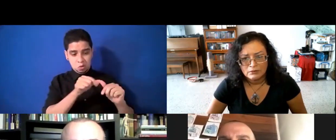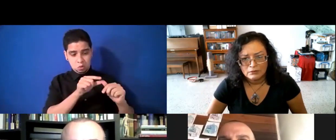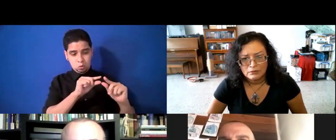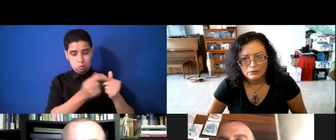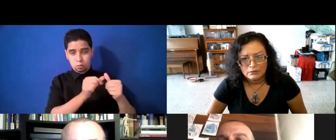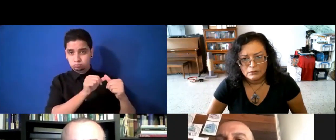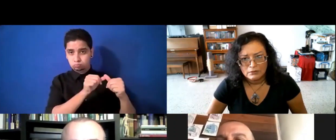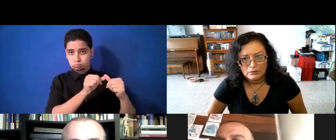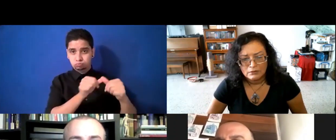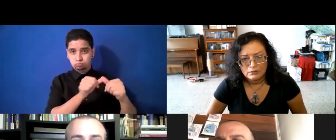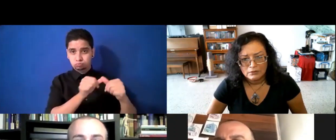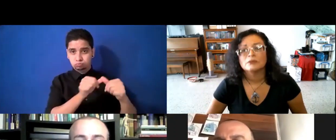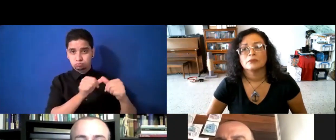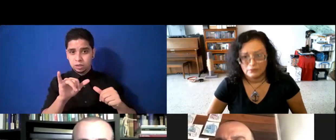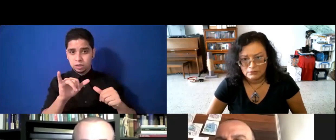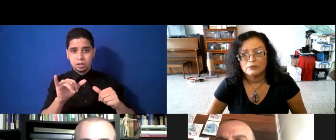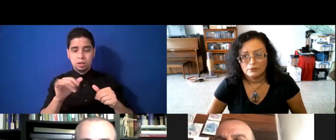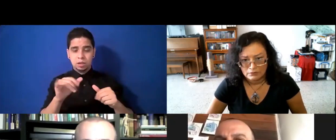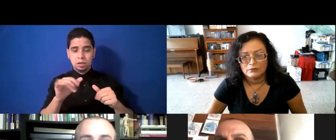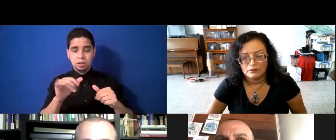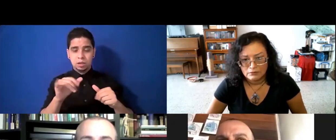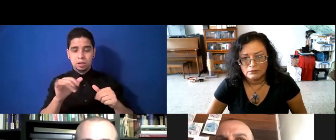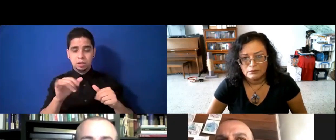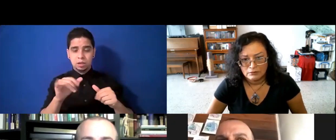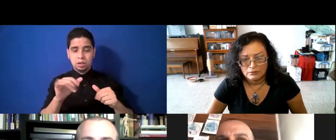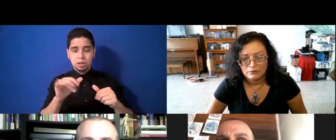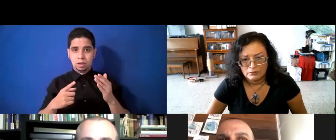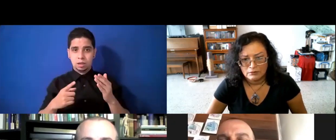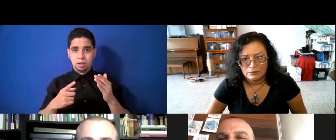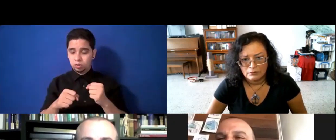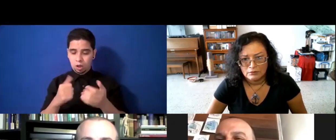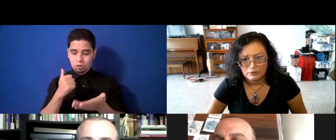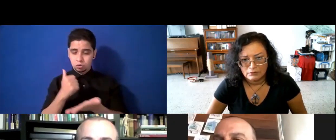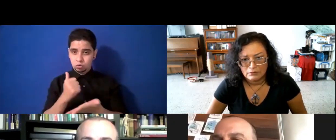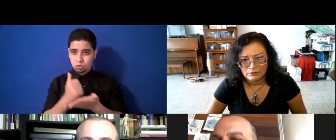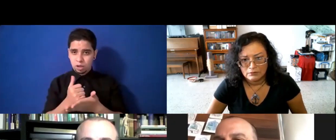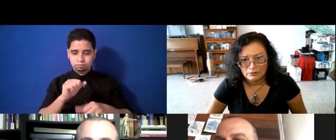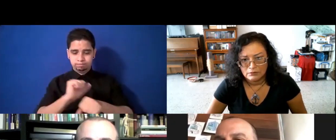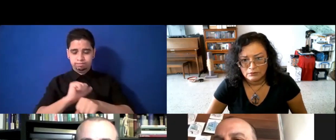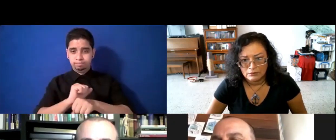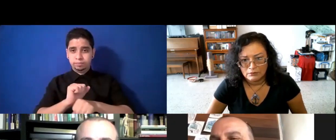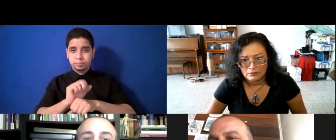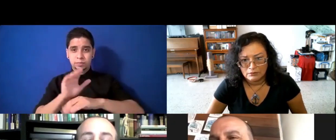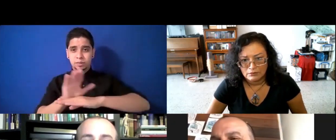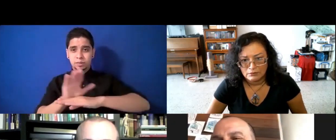la espina dorsal de negocios, que pase lo que pase, pues, estas personas están aquí